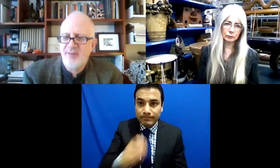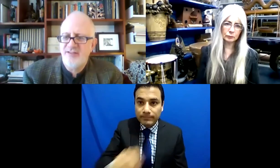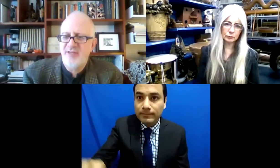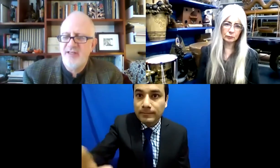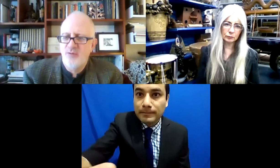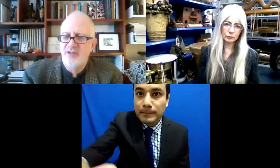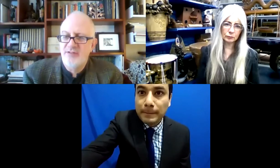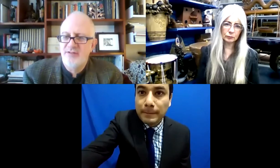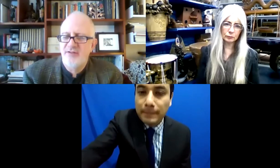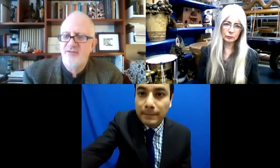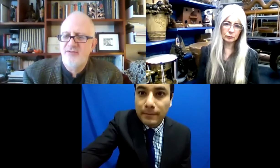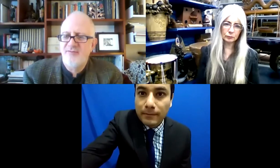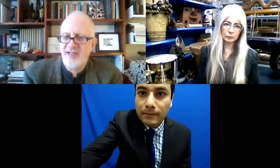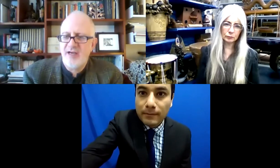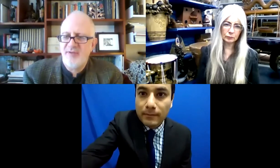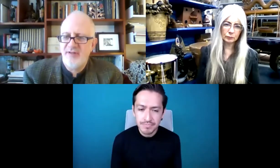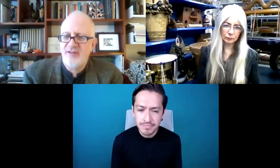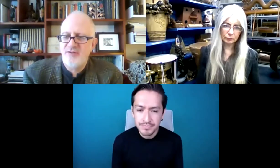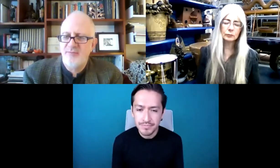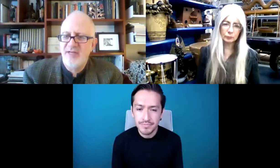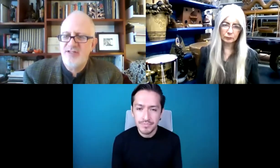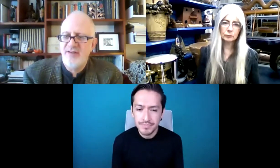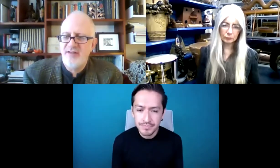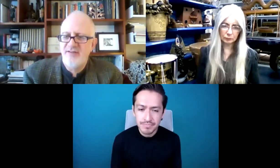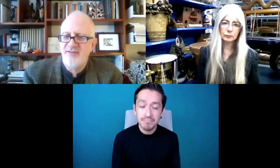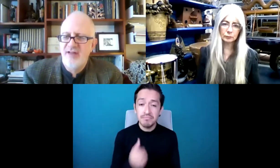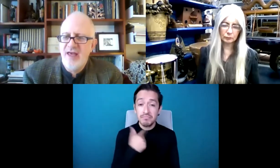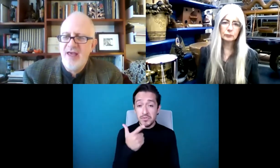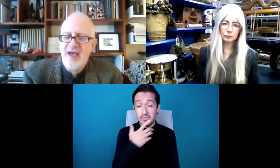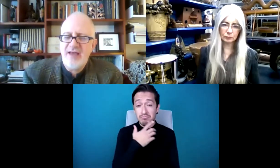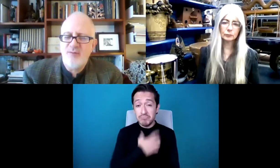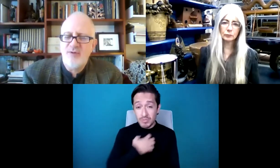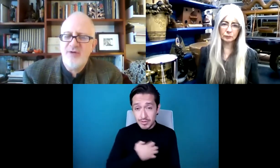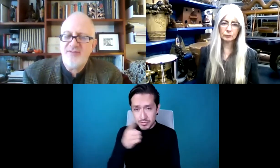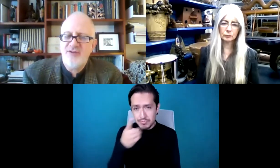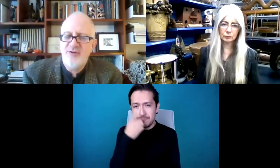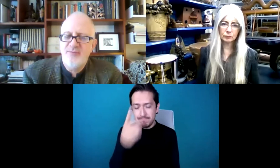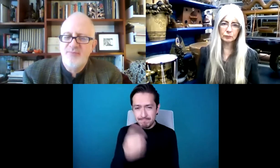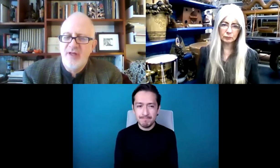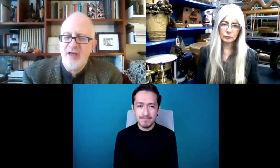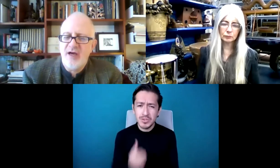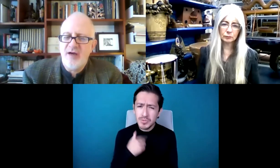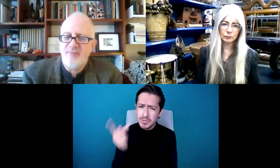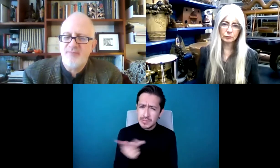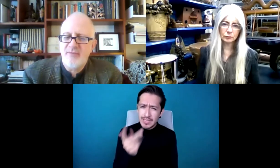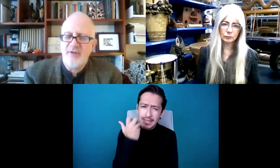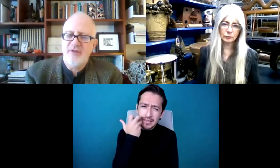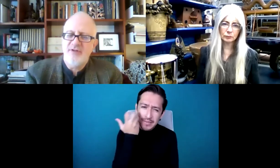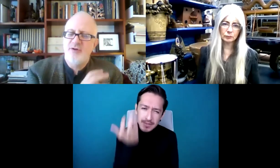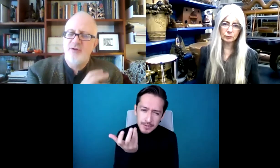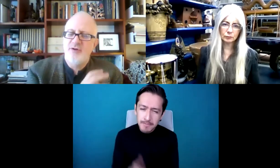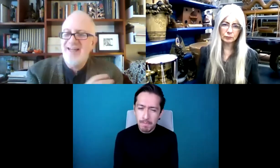para las instituciones en el mundo hispanoparlante. Así que agradezco que lo menciones. Y quisiera decir